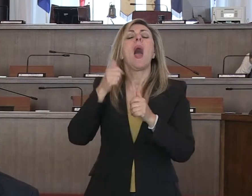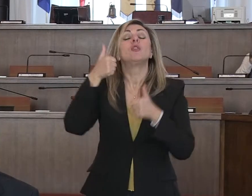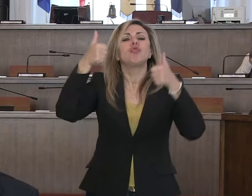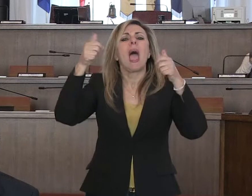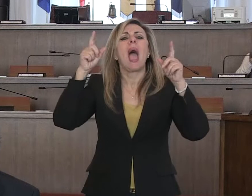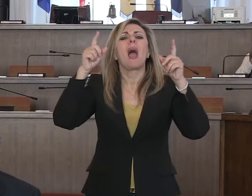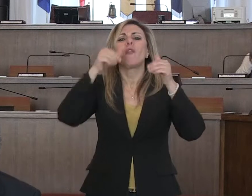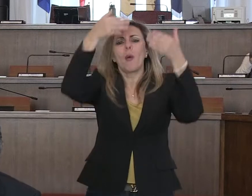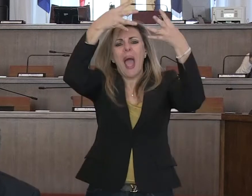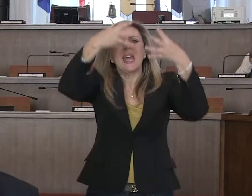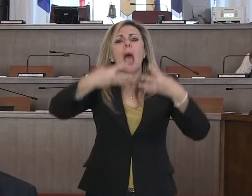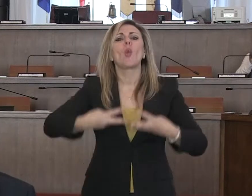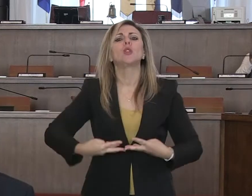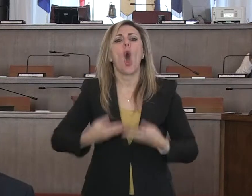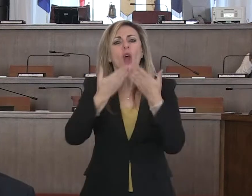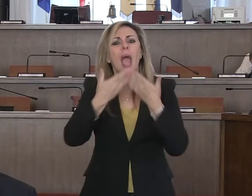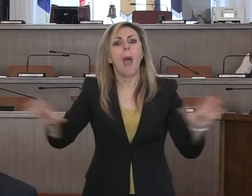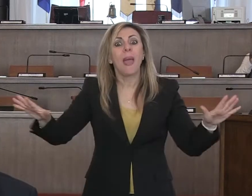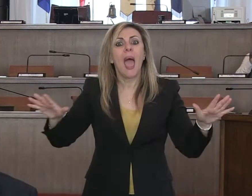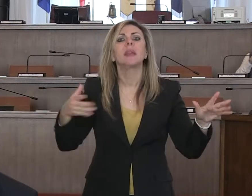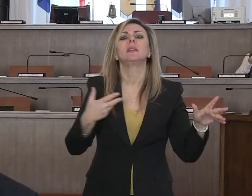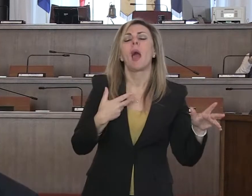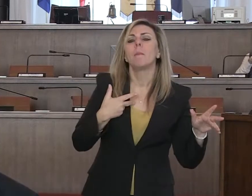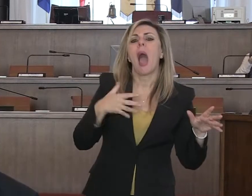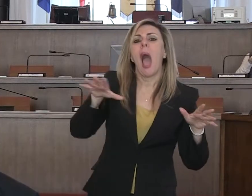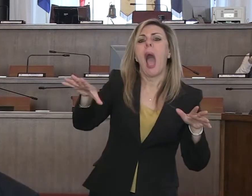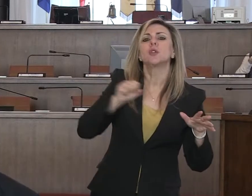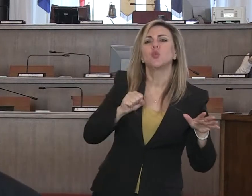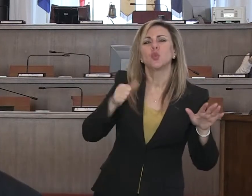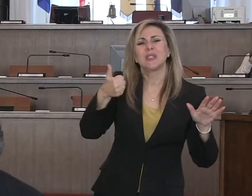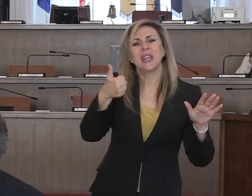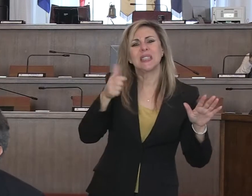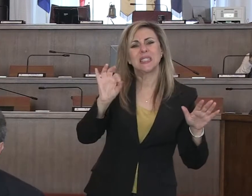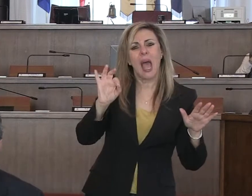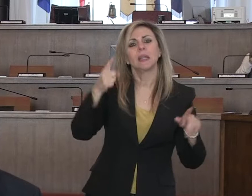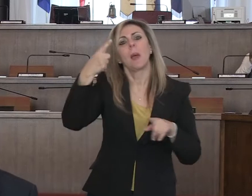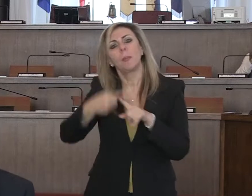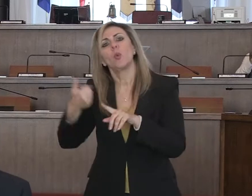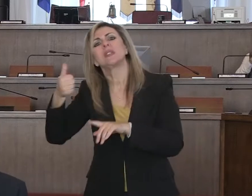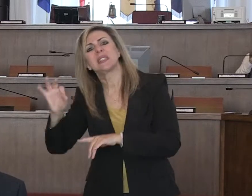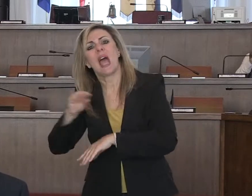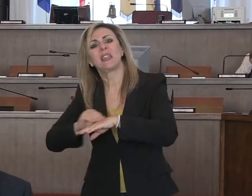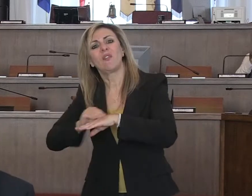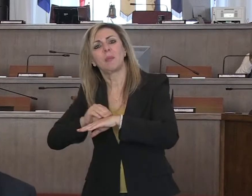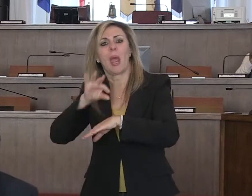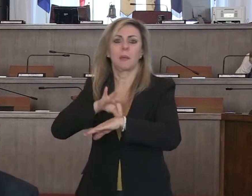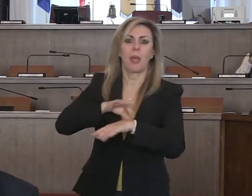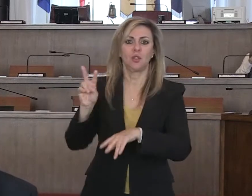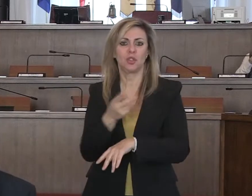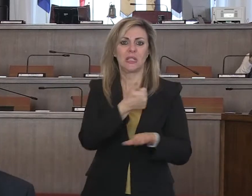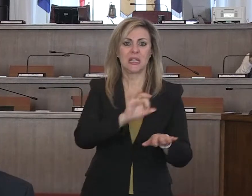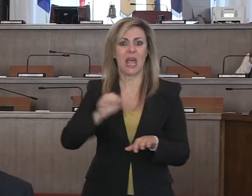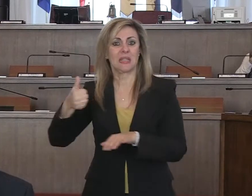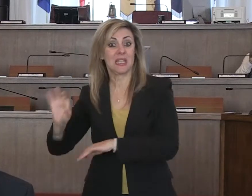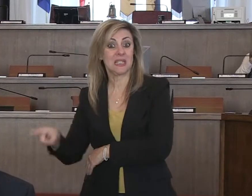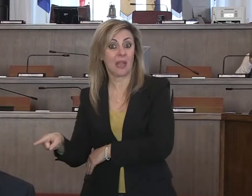assunto, potrà dire meglio l'assessore, credo 60 più 60 tra medici ed infermieri. Adesso rivolgiamo anche